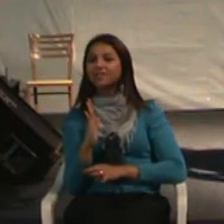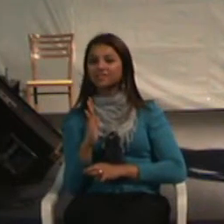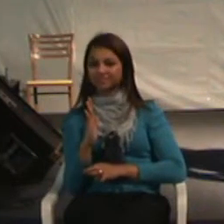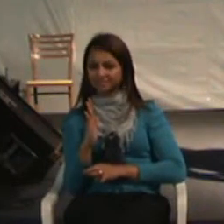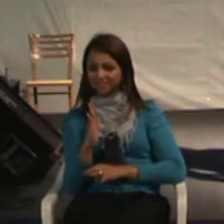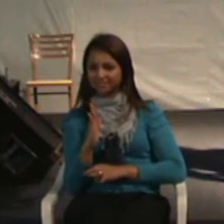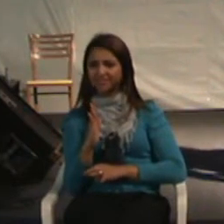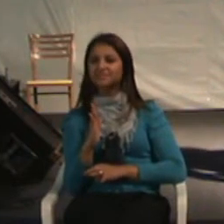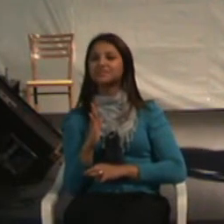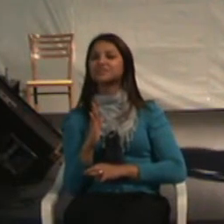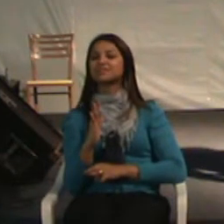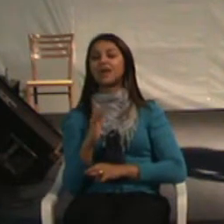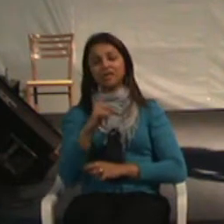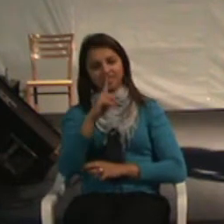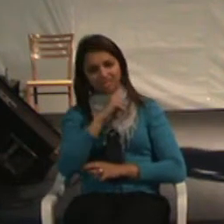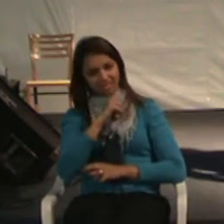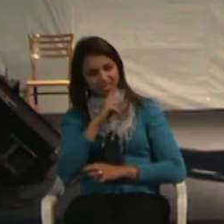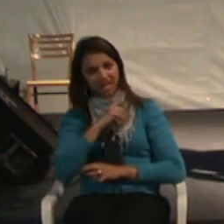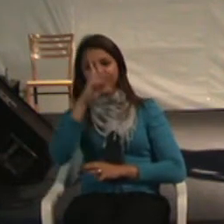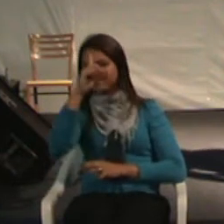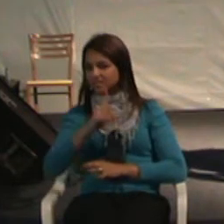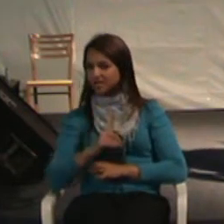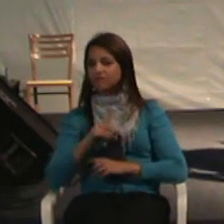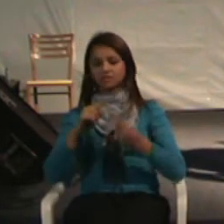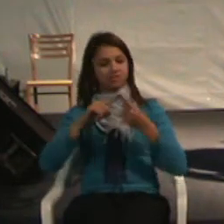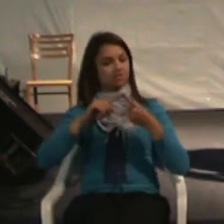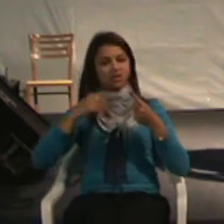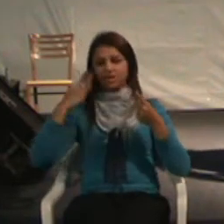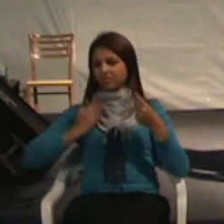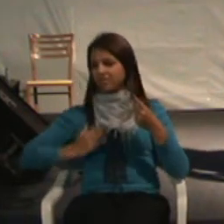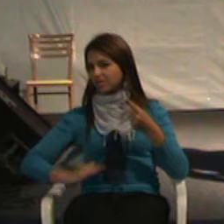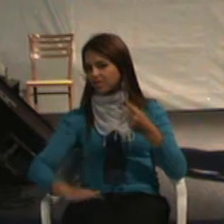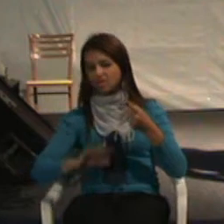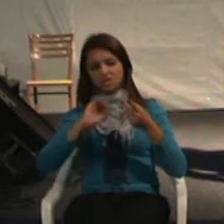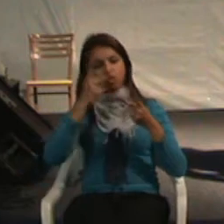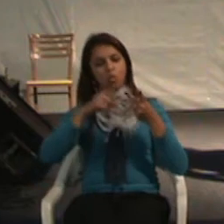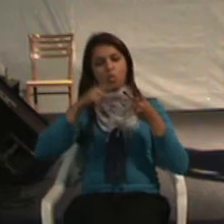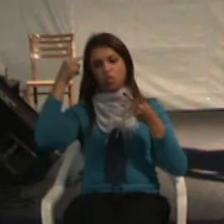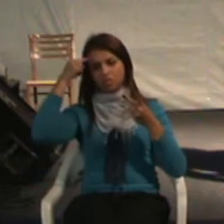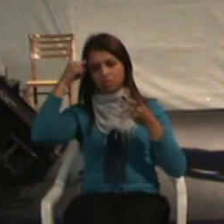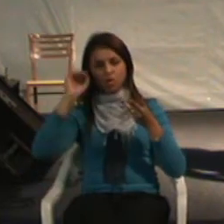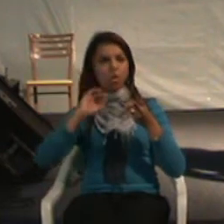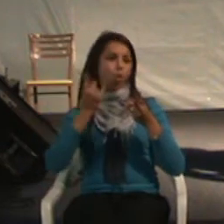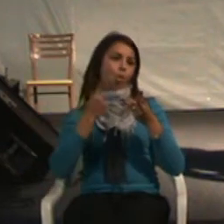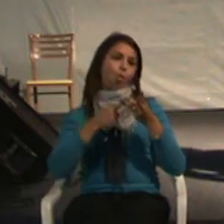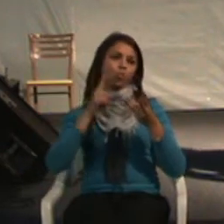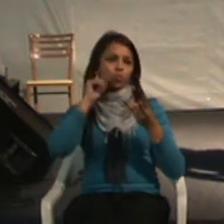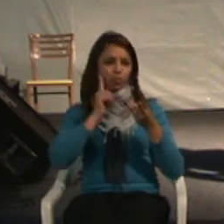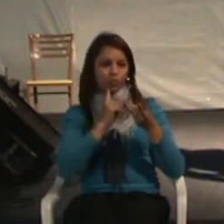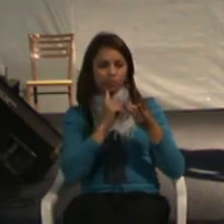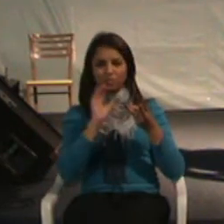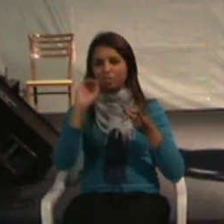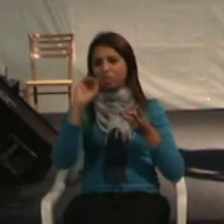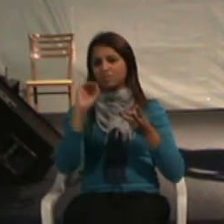Ou tem uma deficiência física, ou intelectual, ou auditiva,